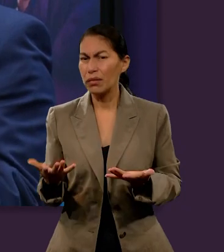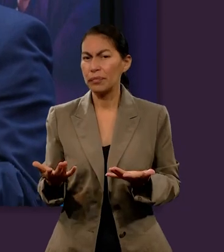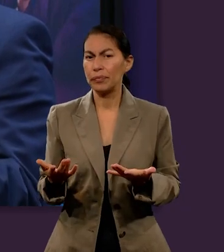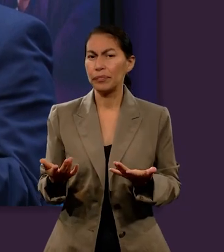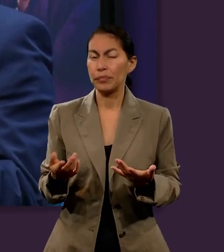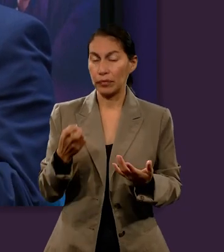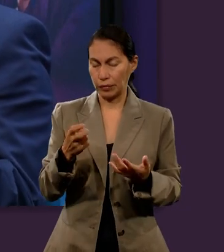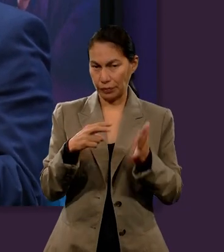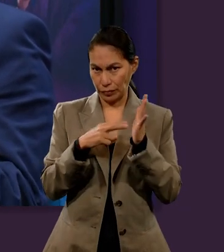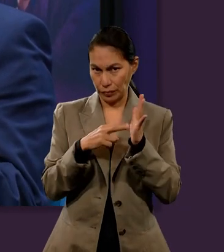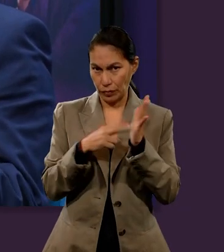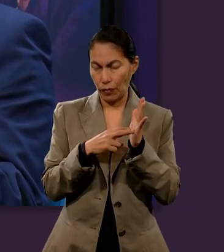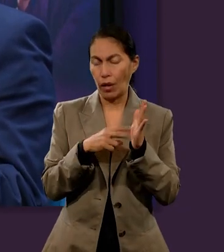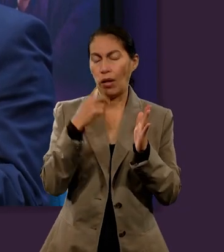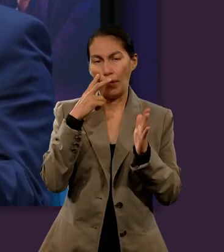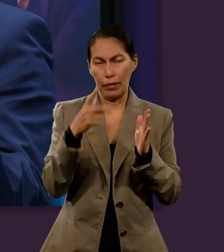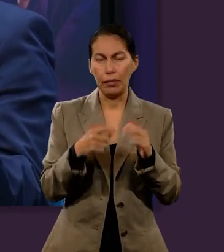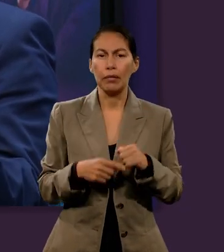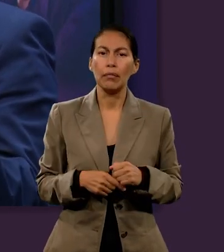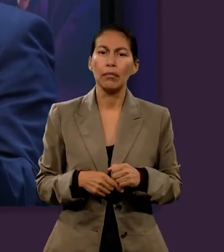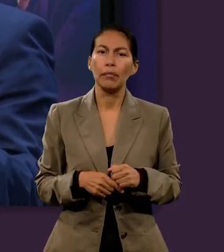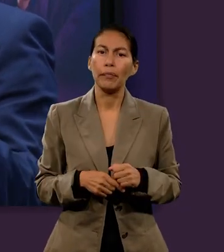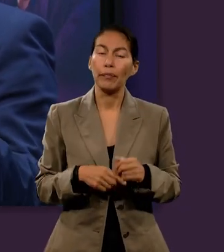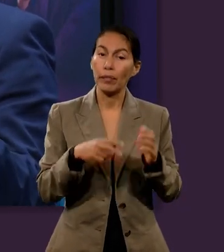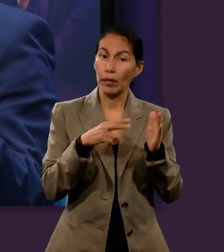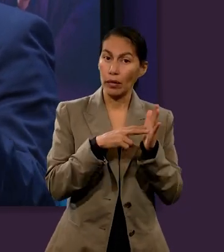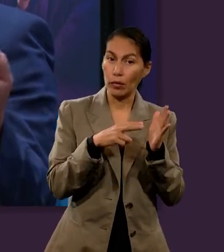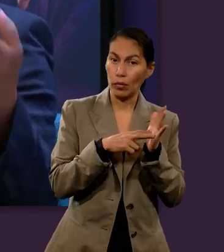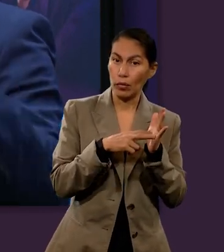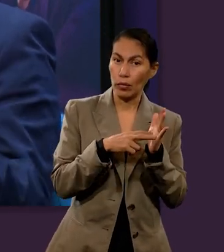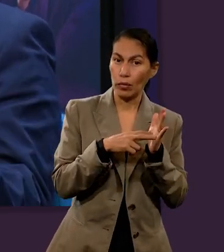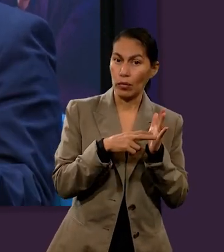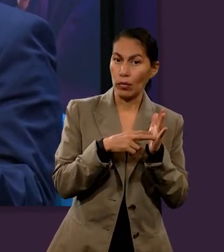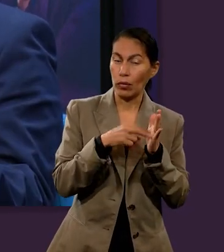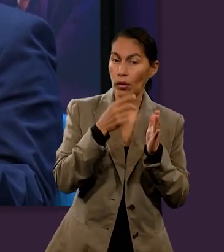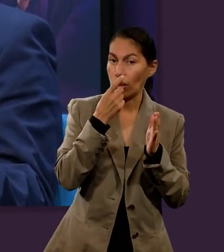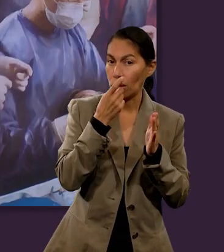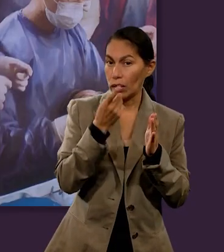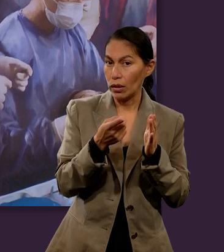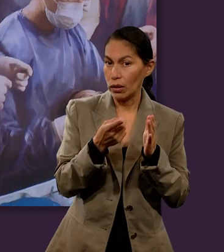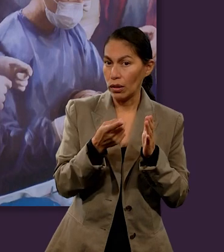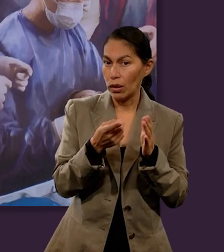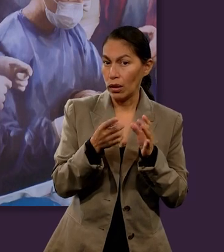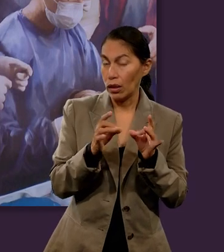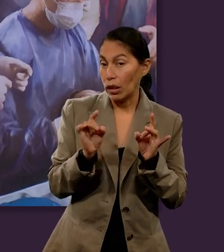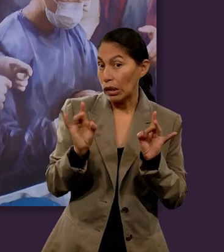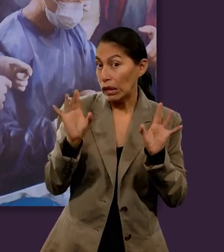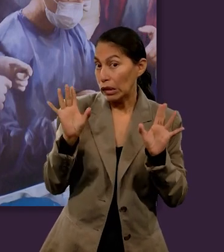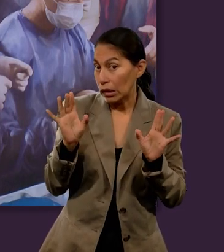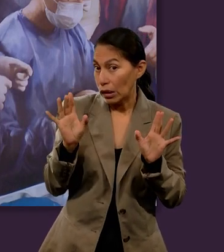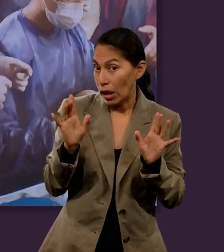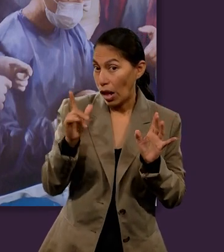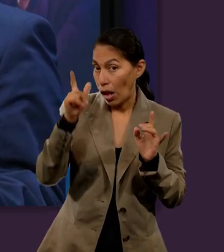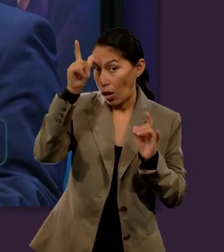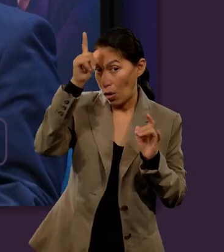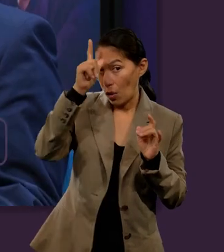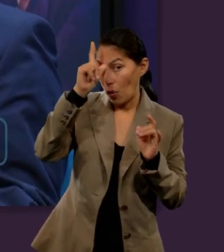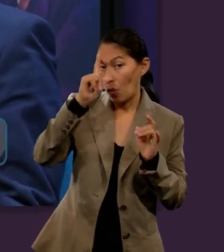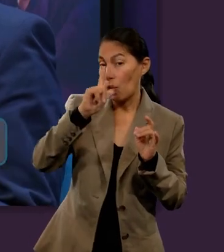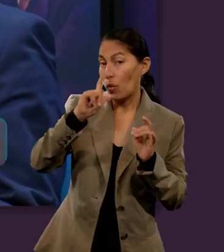versículo. Entonces, el versículo anterior dice, sucederá de una luna nueva